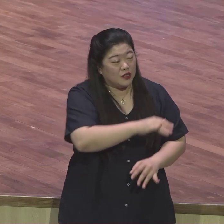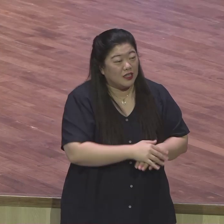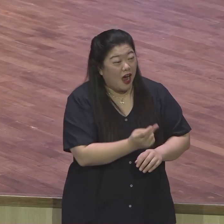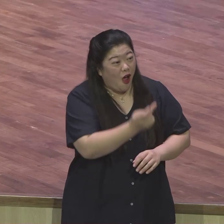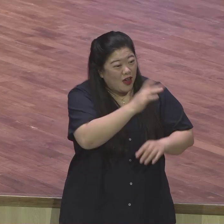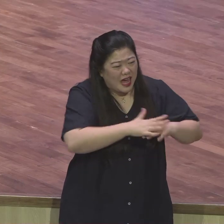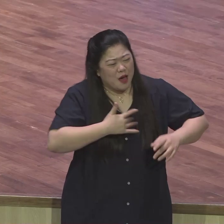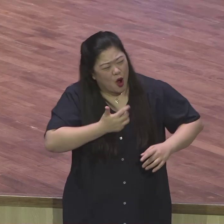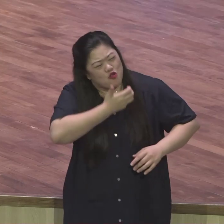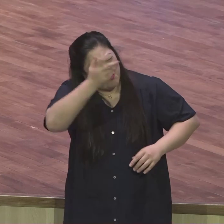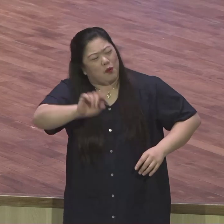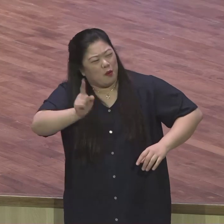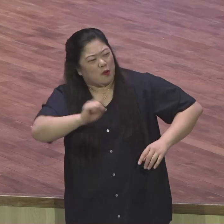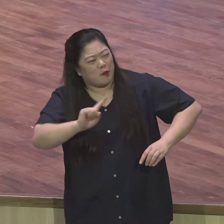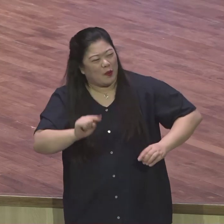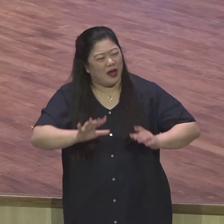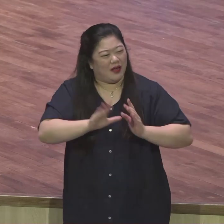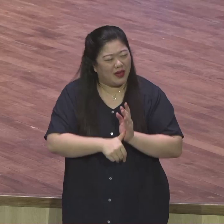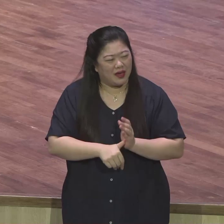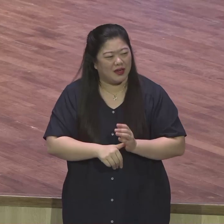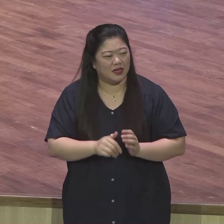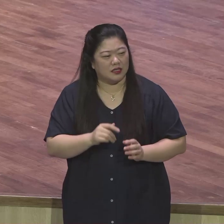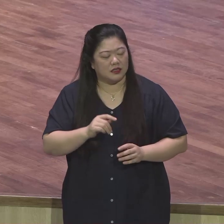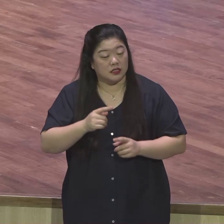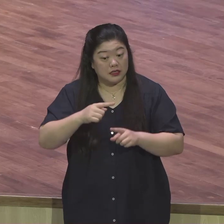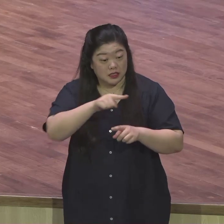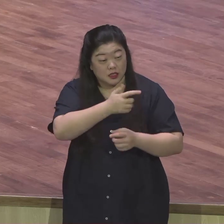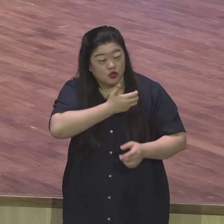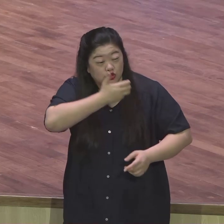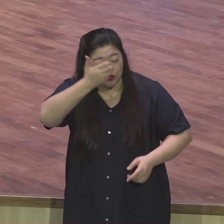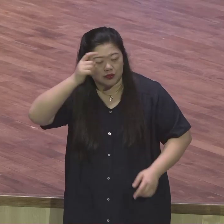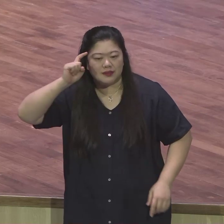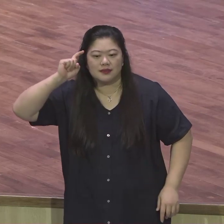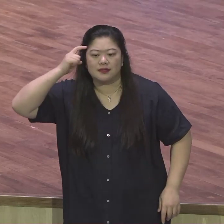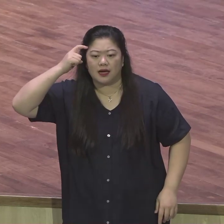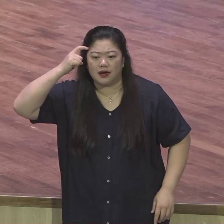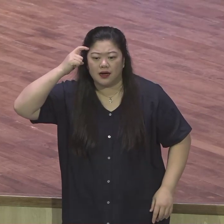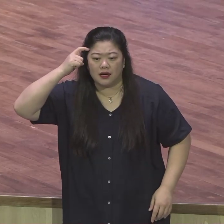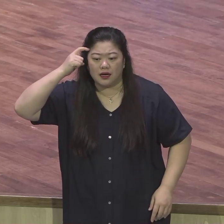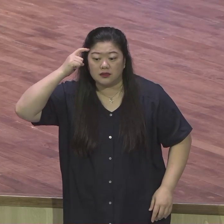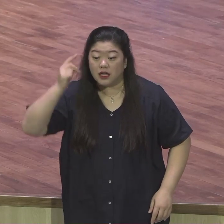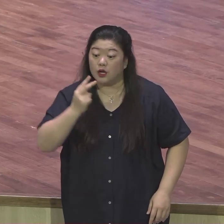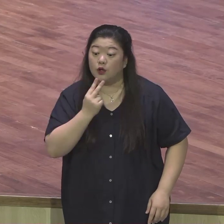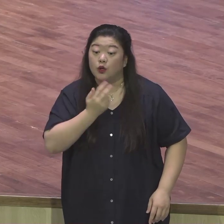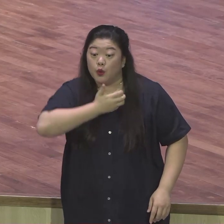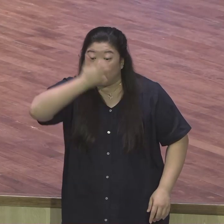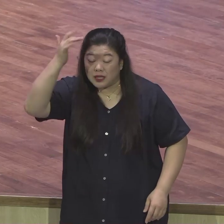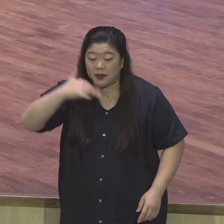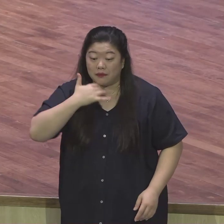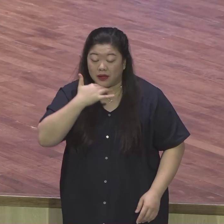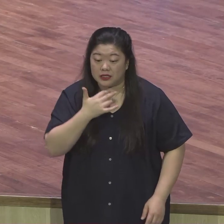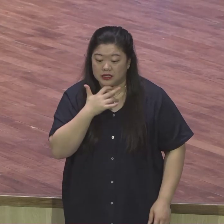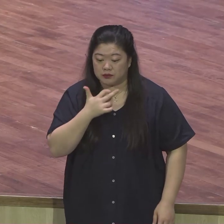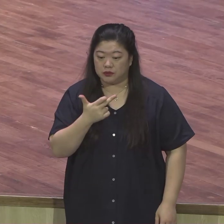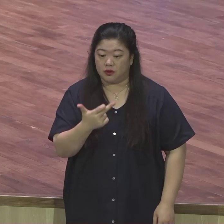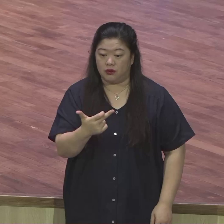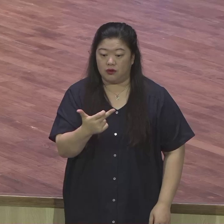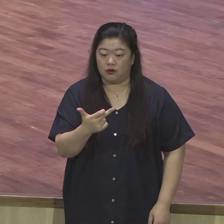보면서 꿈, 꿈을 생각하고 라는 표현이 나와 있는데 요섭이 17살 때 꿈을 그냥 흘러버리지 않았어요.